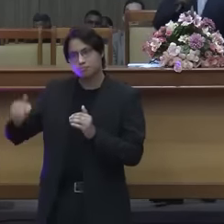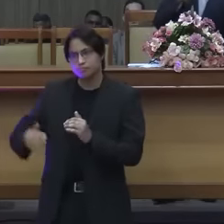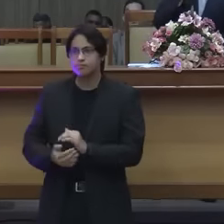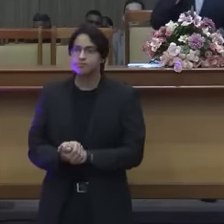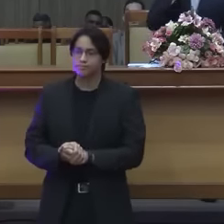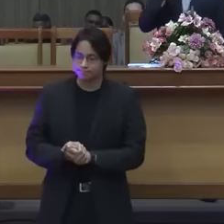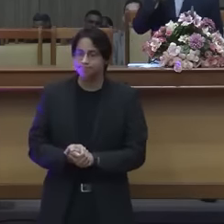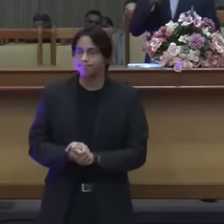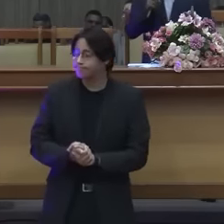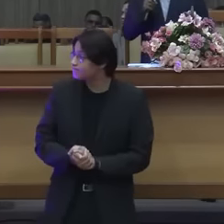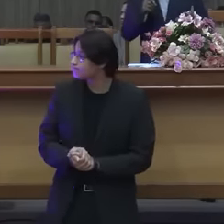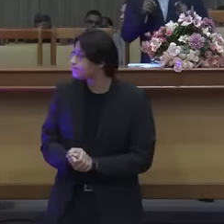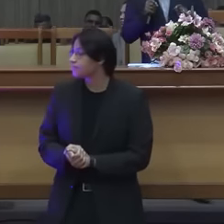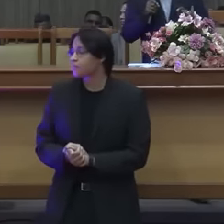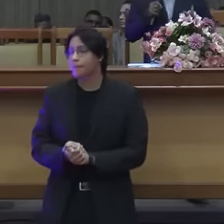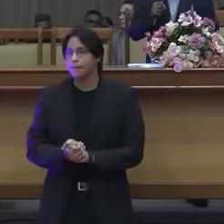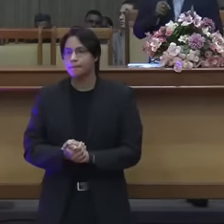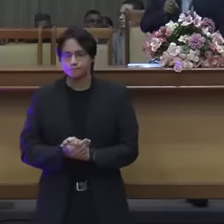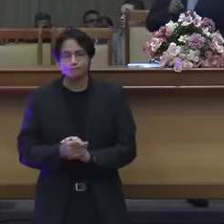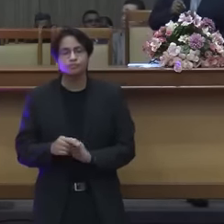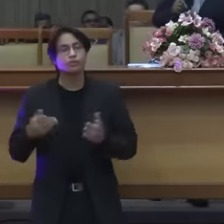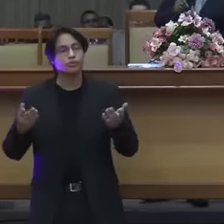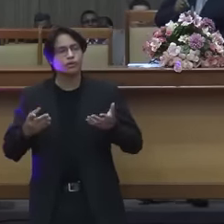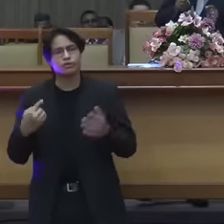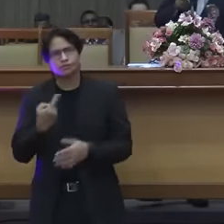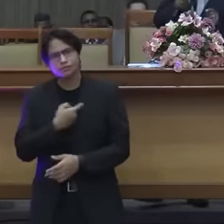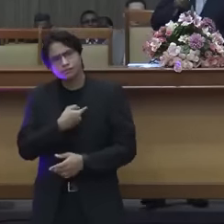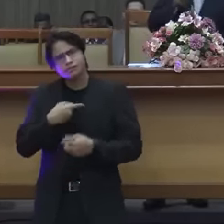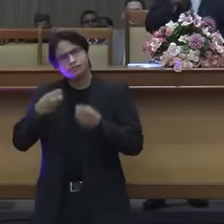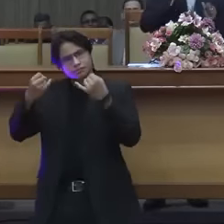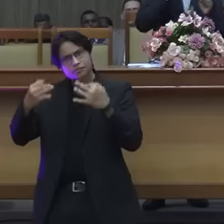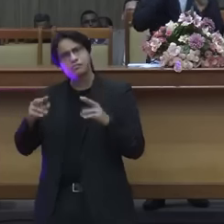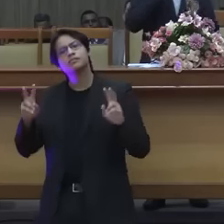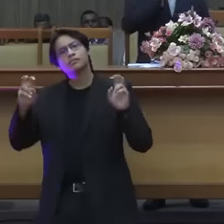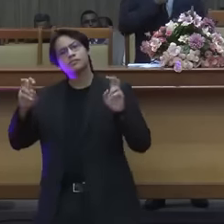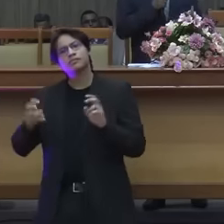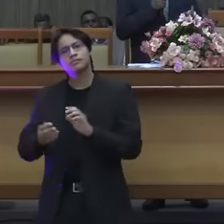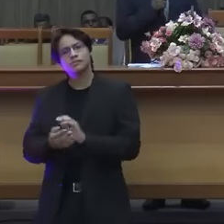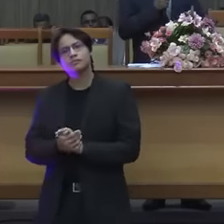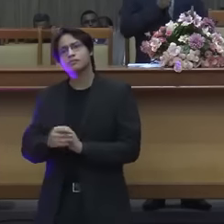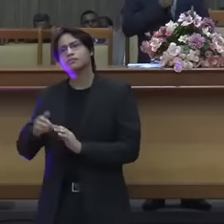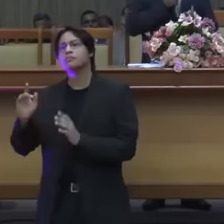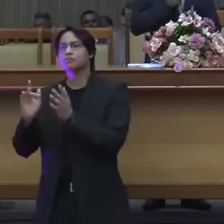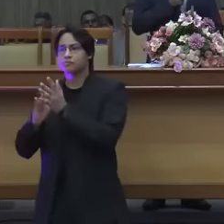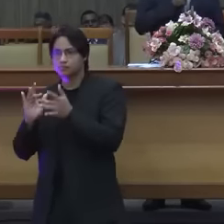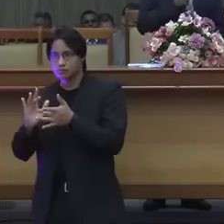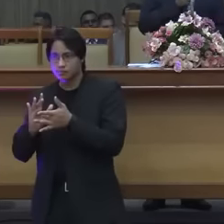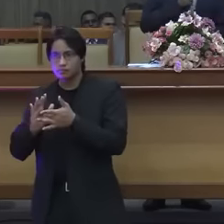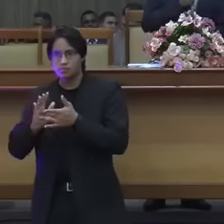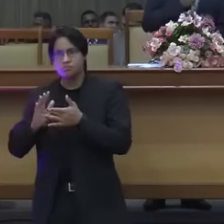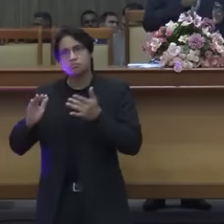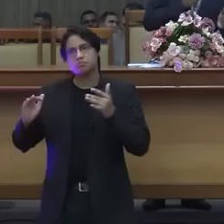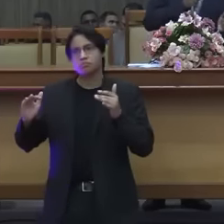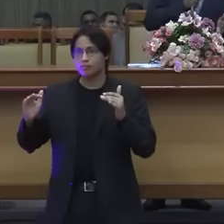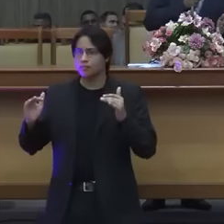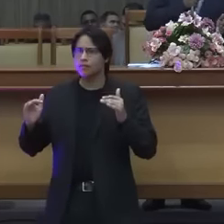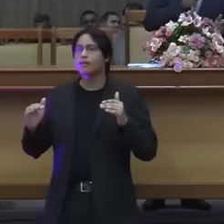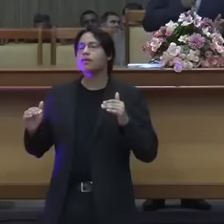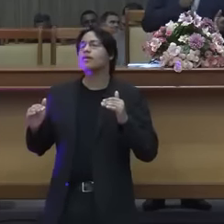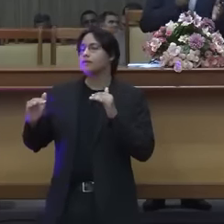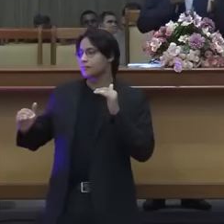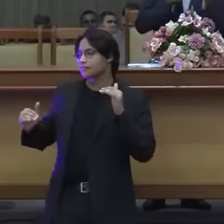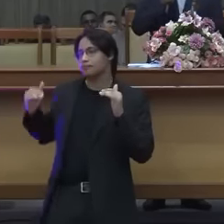queridos, hoje nós vamos falar sobre isso, maior que o templo, nós